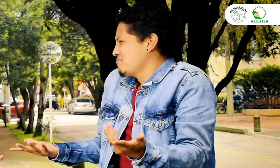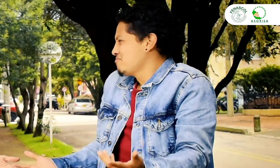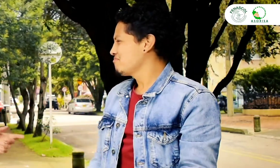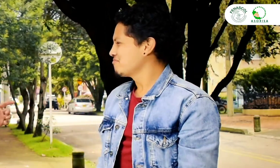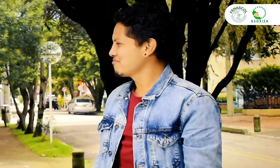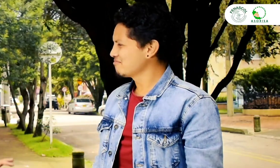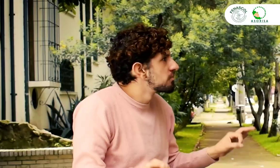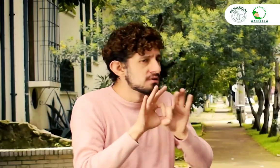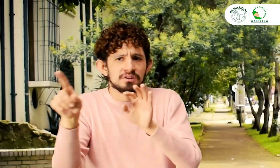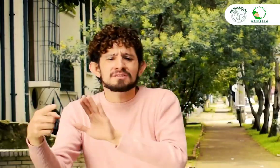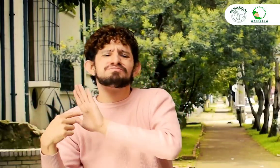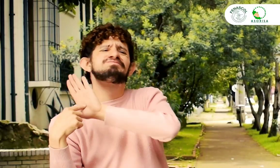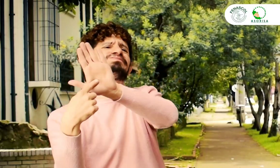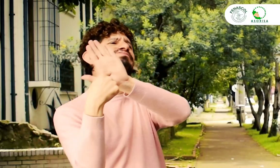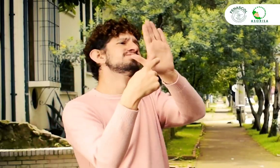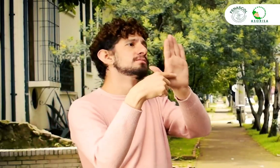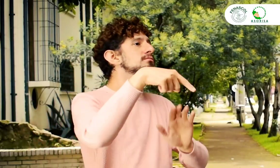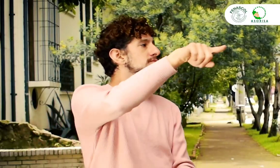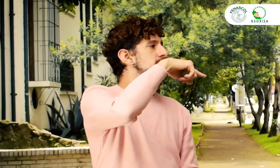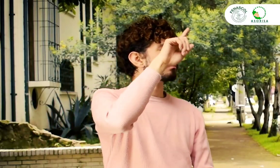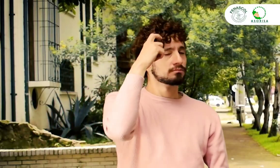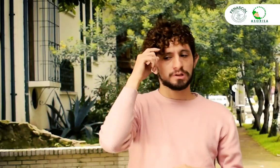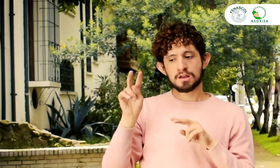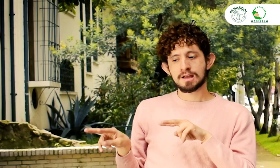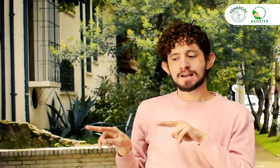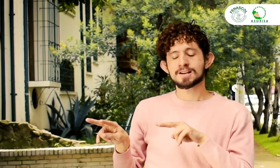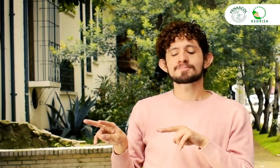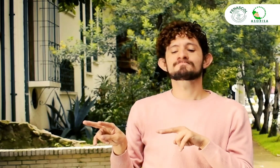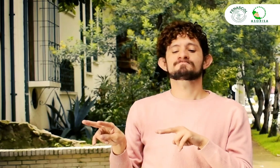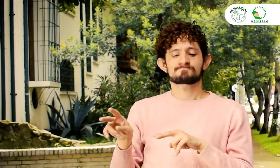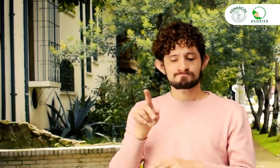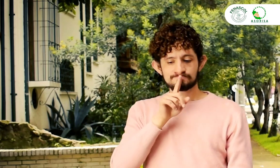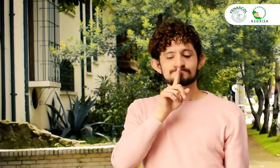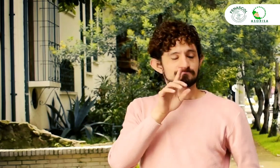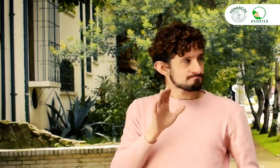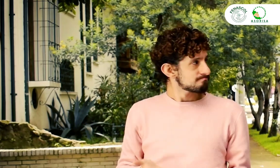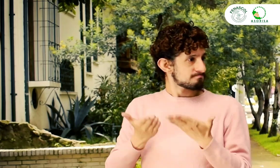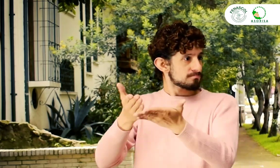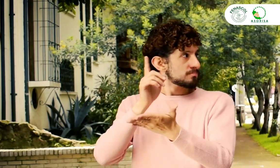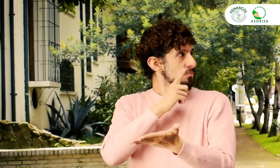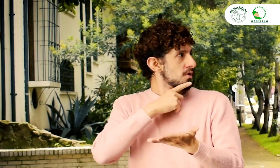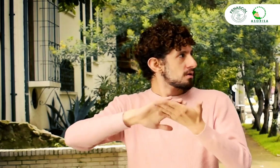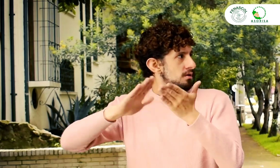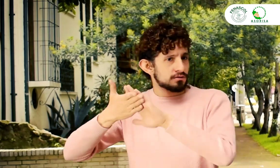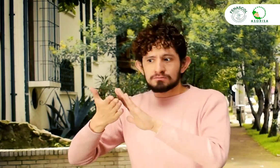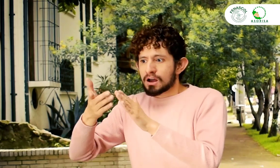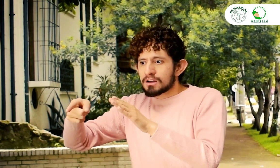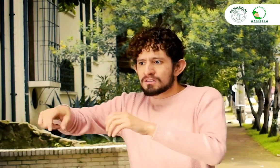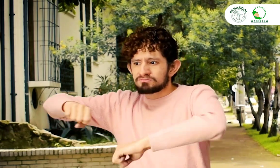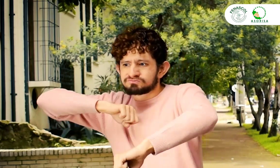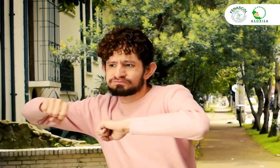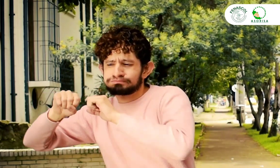yo, no vaya Claro que hay que asistir para visibilizarnos ante el gobierno y que puedan ver nuestra gestión y unidad